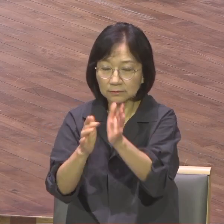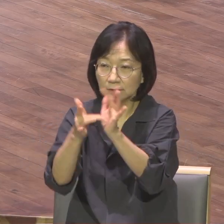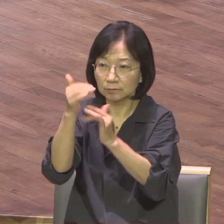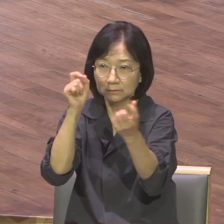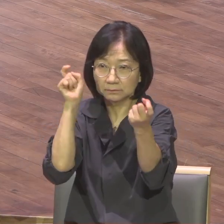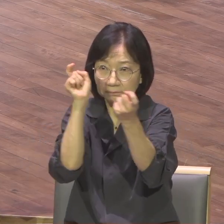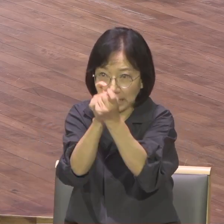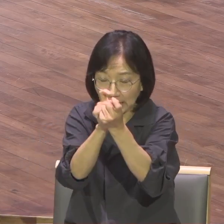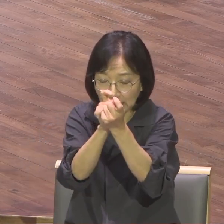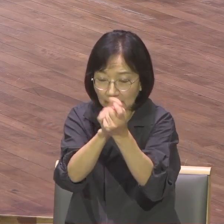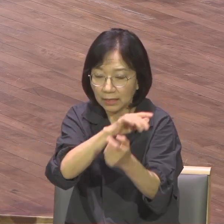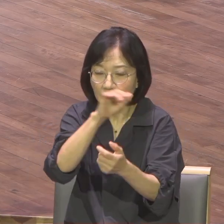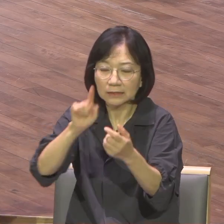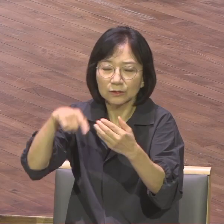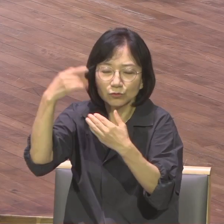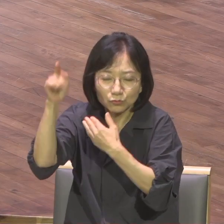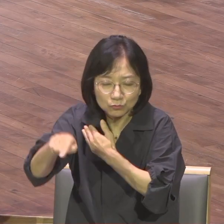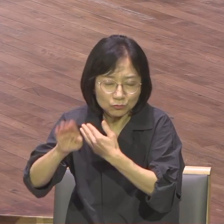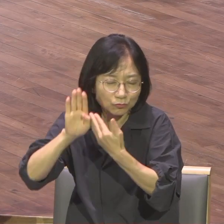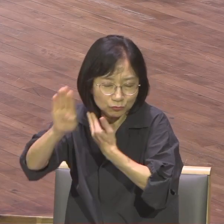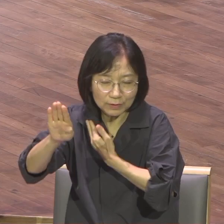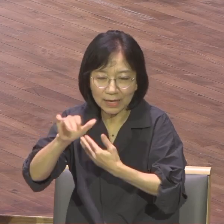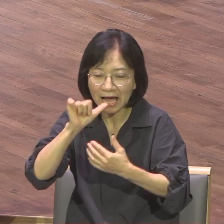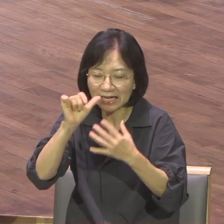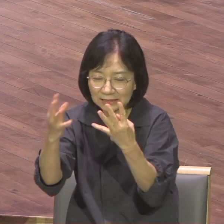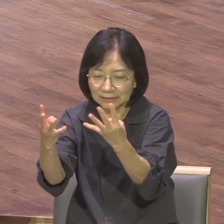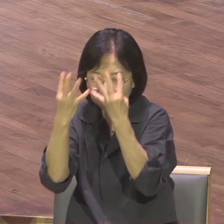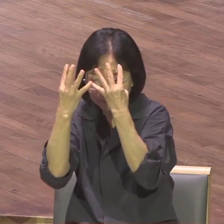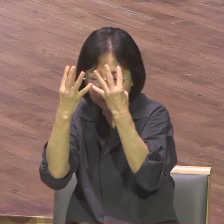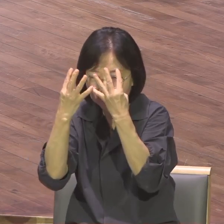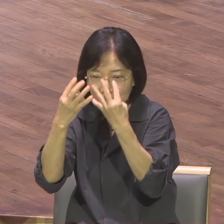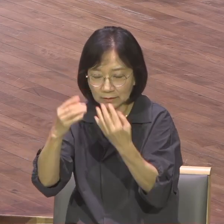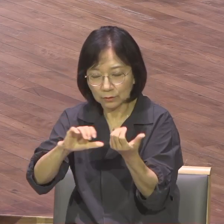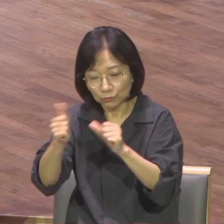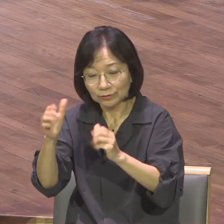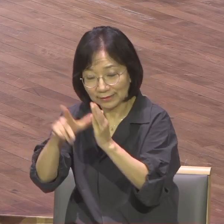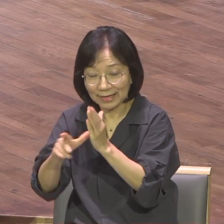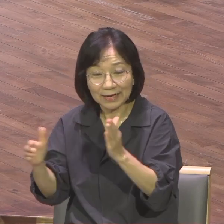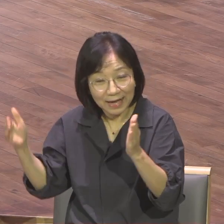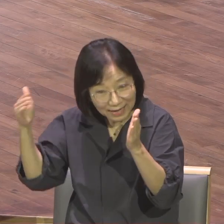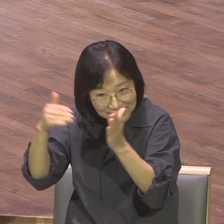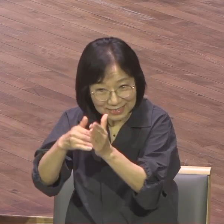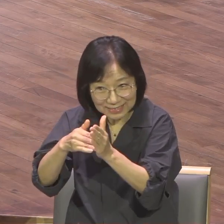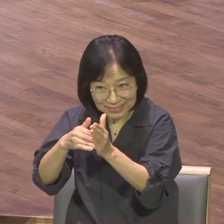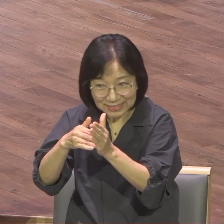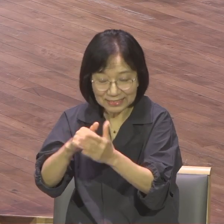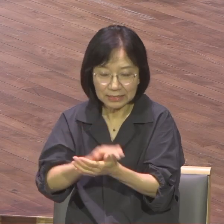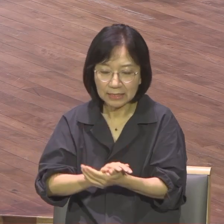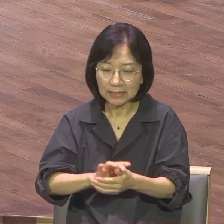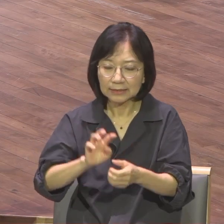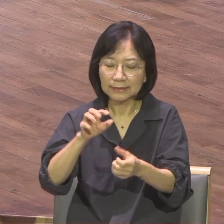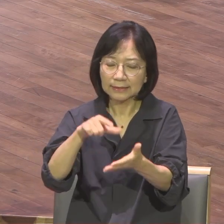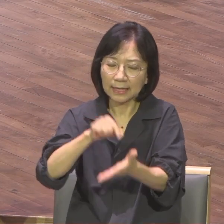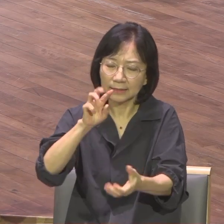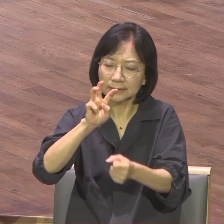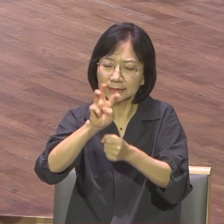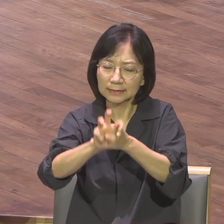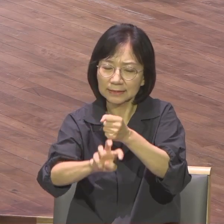투옥되고 순교하기까지 다메색에서 로마까지 약 30년 동안 사도 바울이